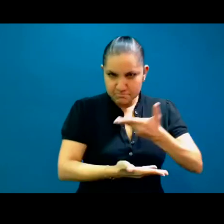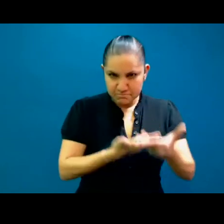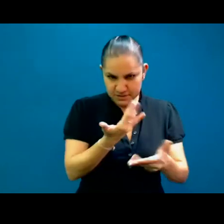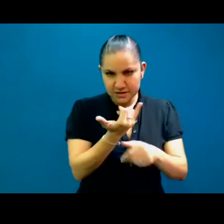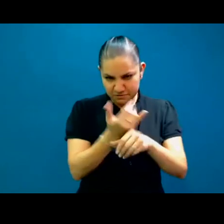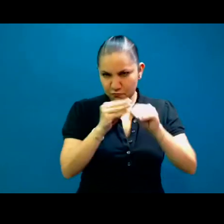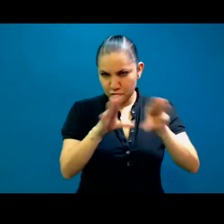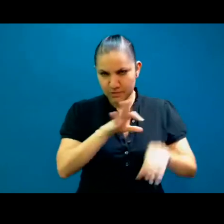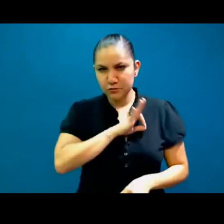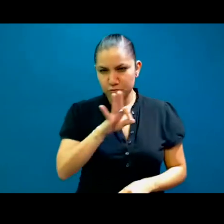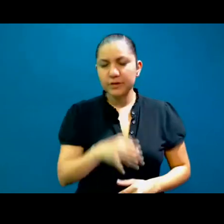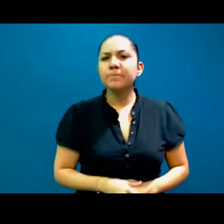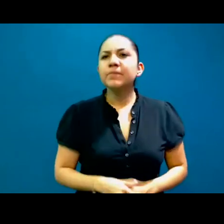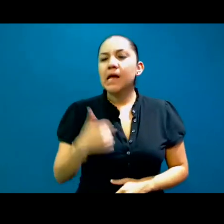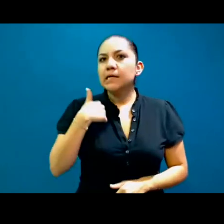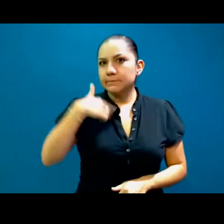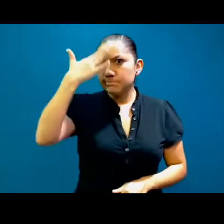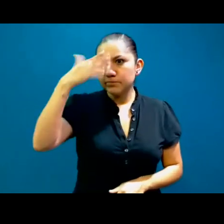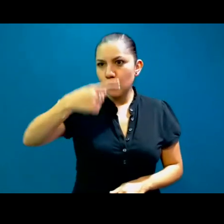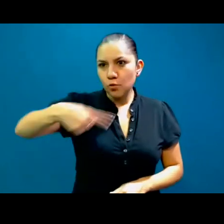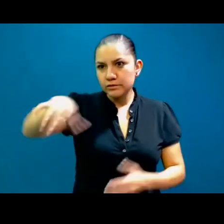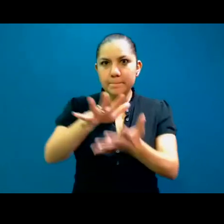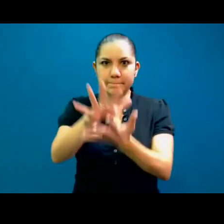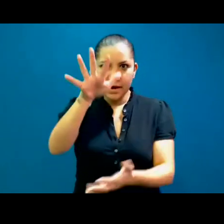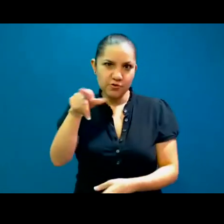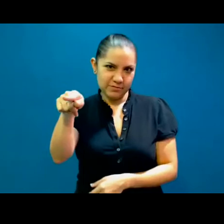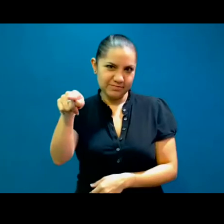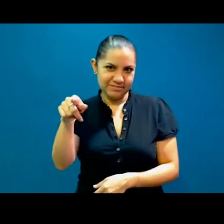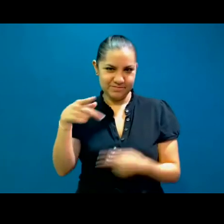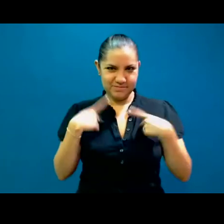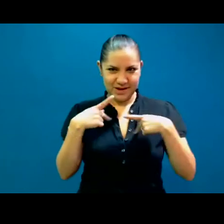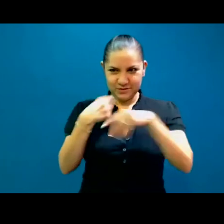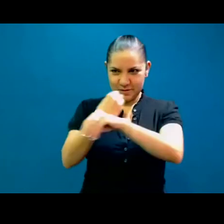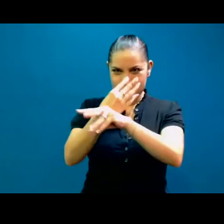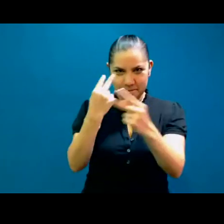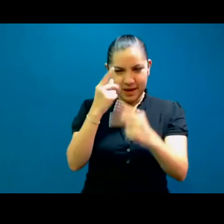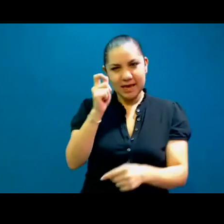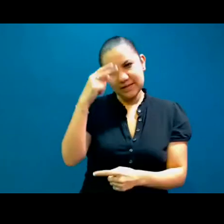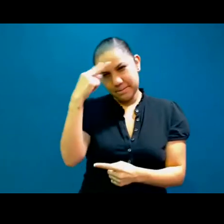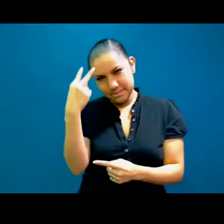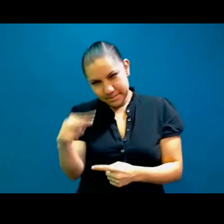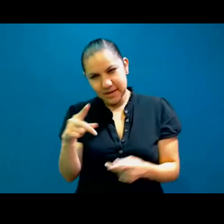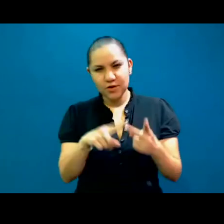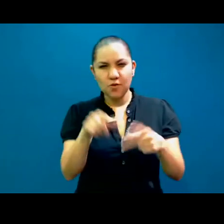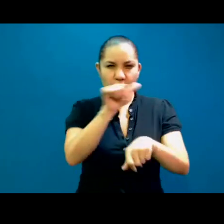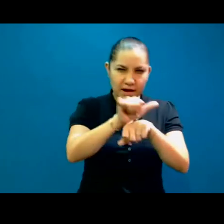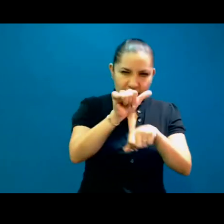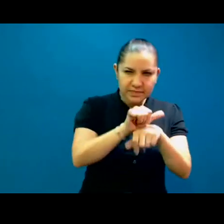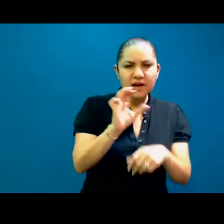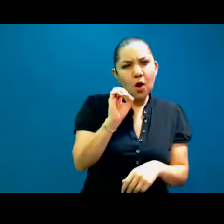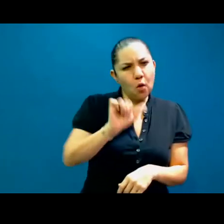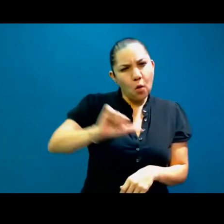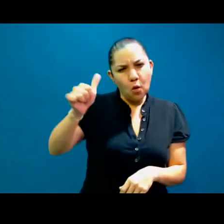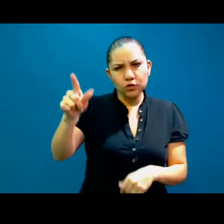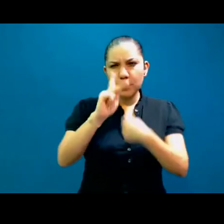que la mayoría de ustedes está basada en México o quizás en Argentina o en otros o en otras partes de habla hispana, pero siempre se necesita ayuda